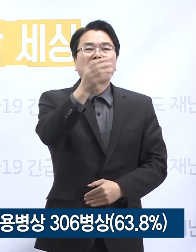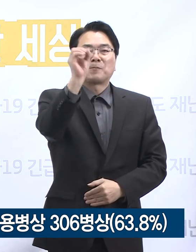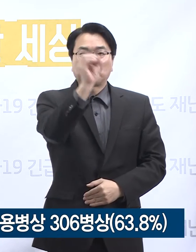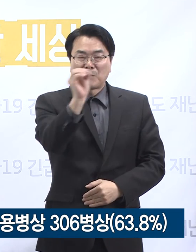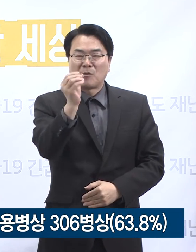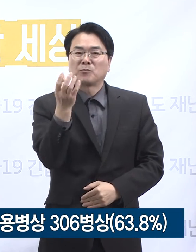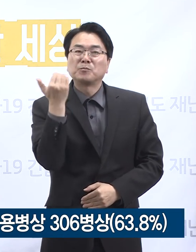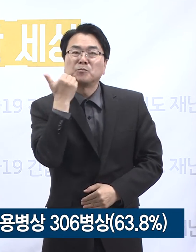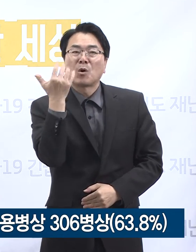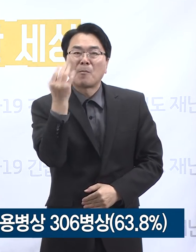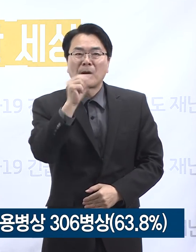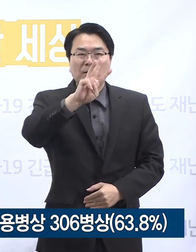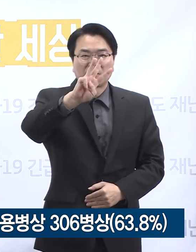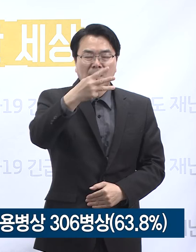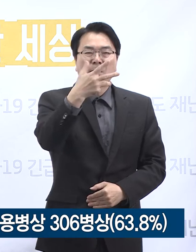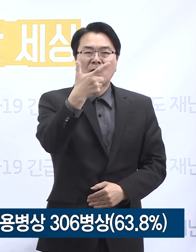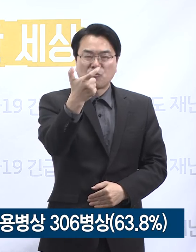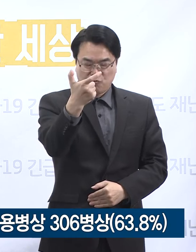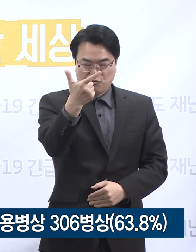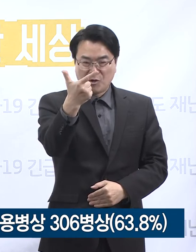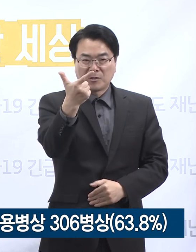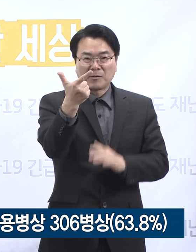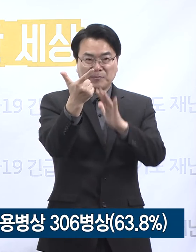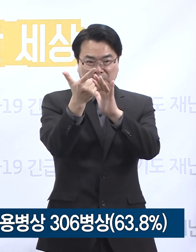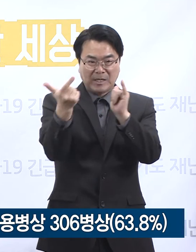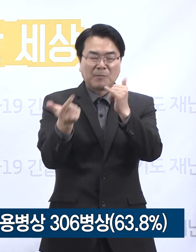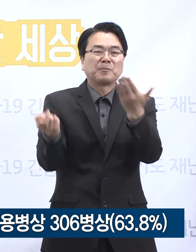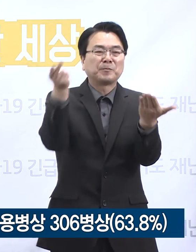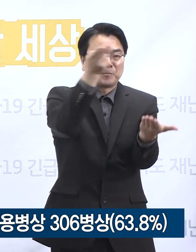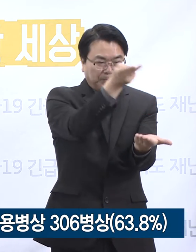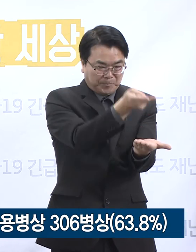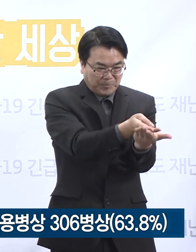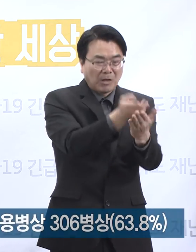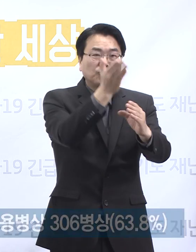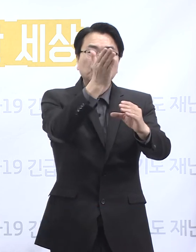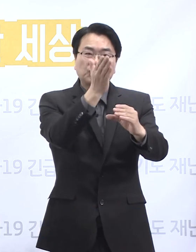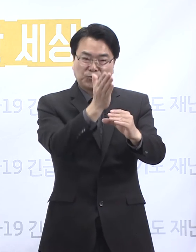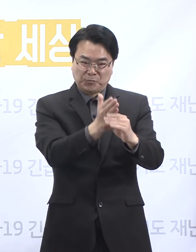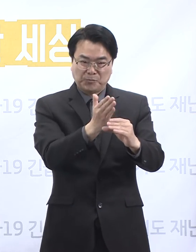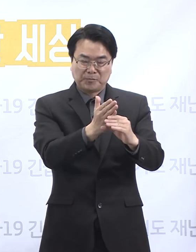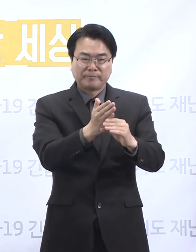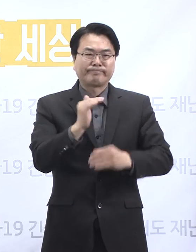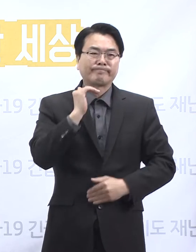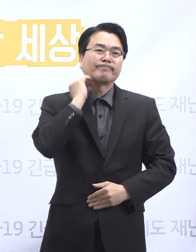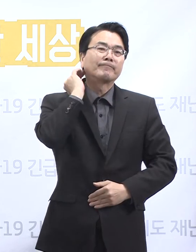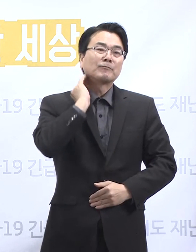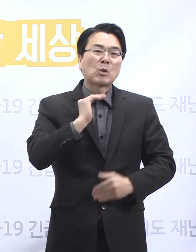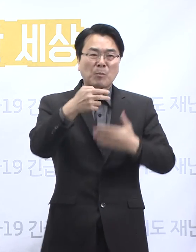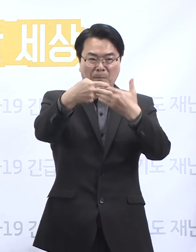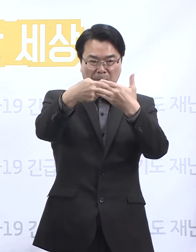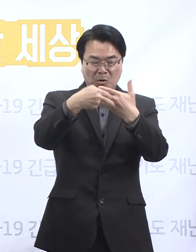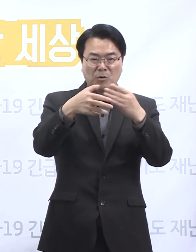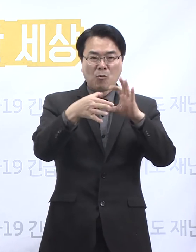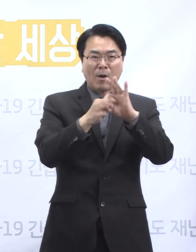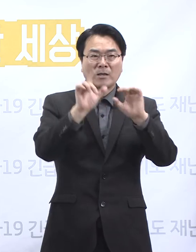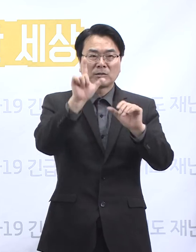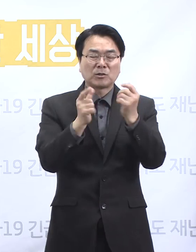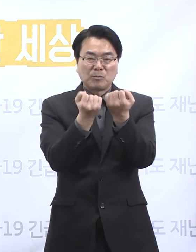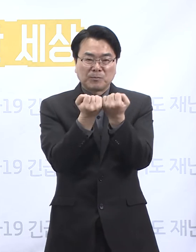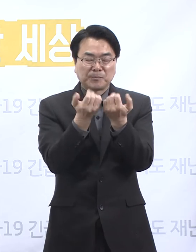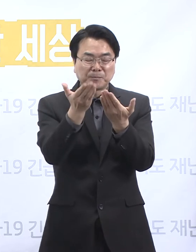%인 306병상입니다. 의정부 성모병원 확진 상황에 대해 말씀드리겠습니다.